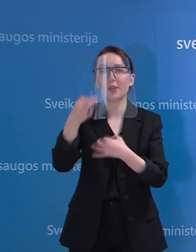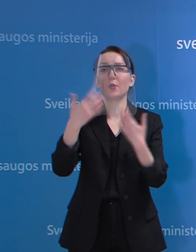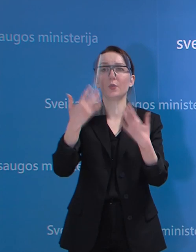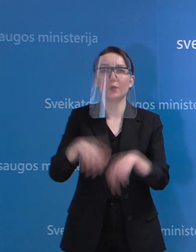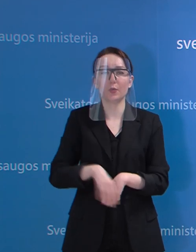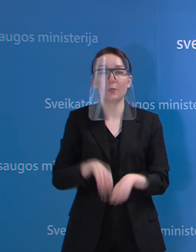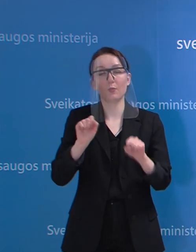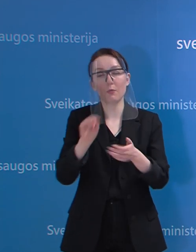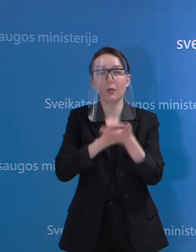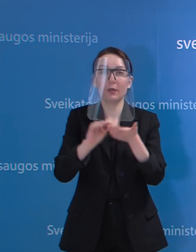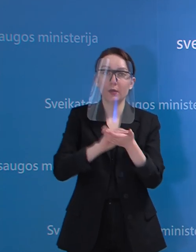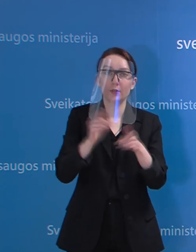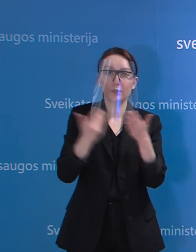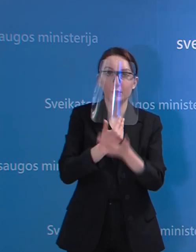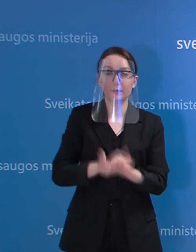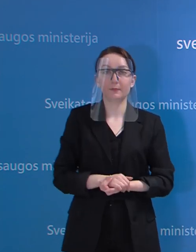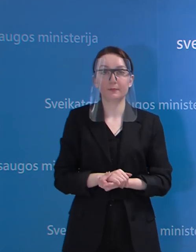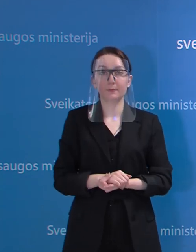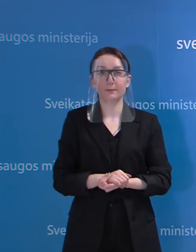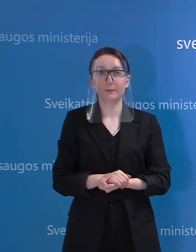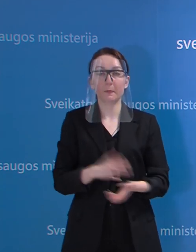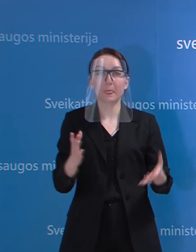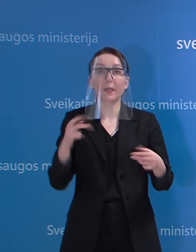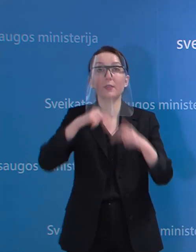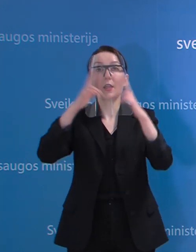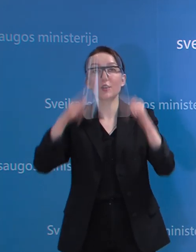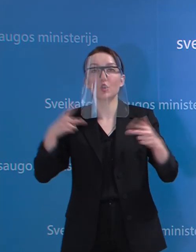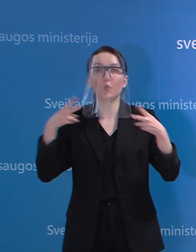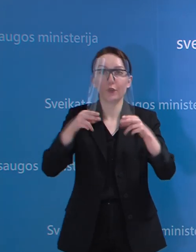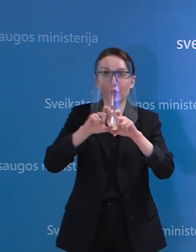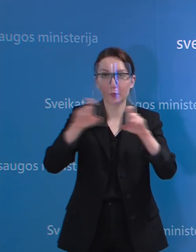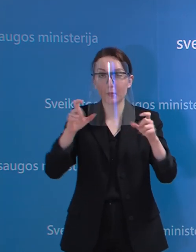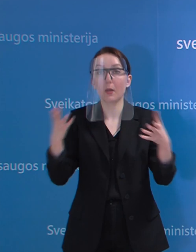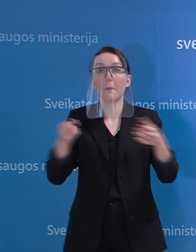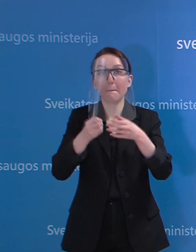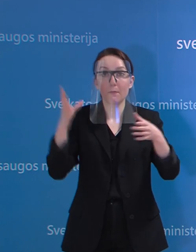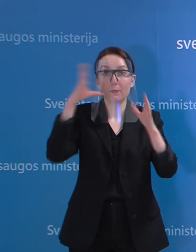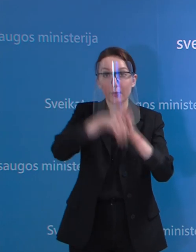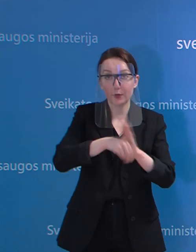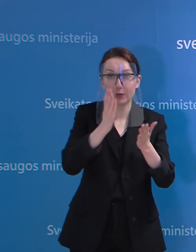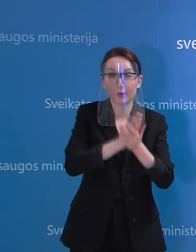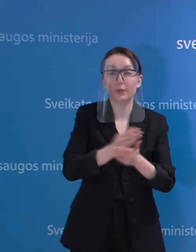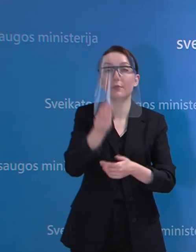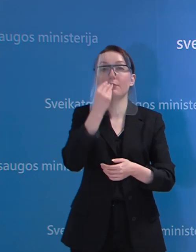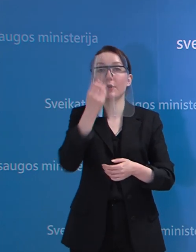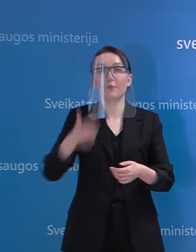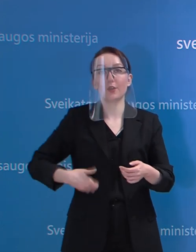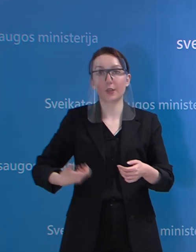pasikartoti tą, ką sakiau šiandien, kad pasijungė Nacionalinio viežio instituto laboratorija, maisto